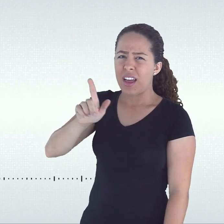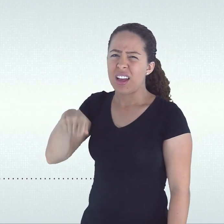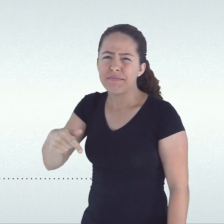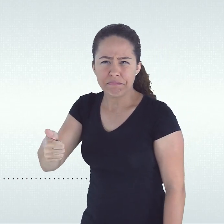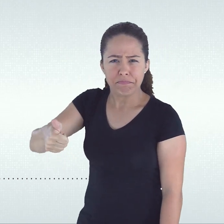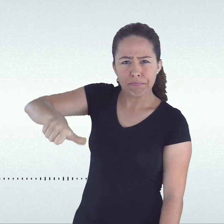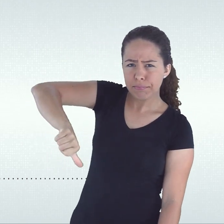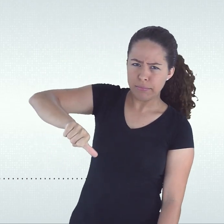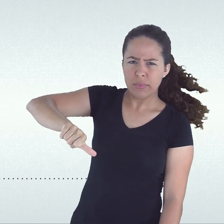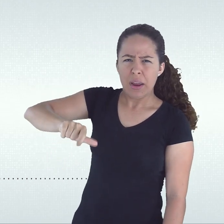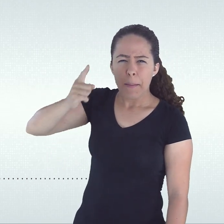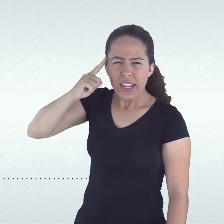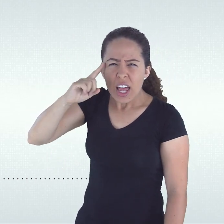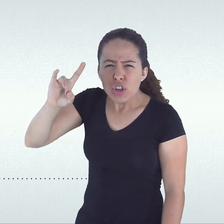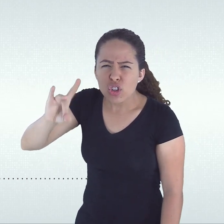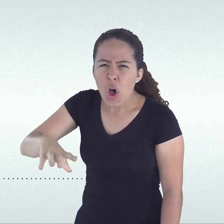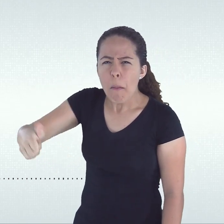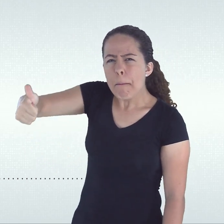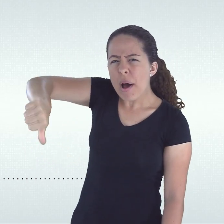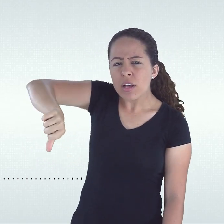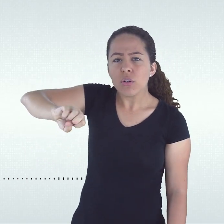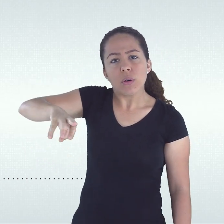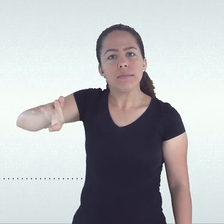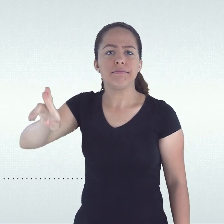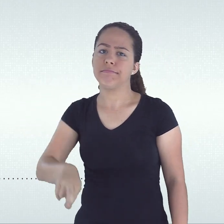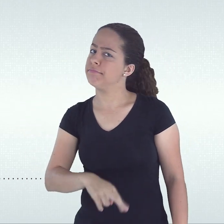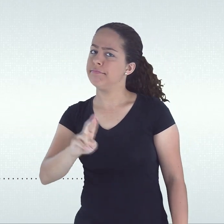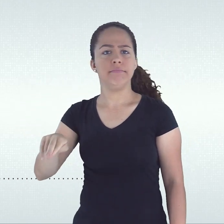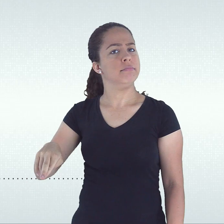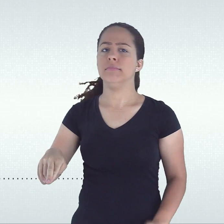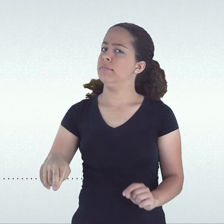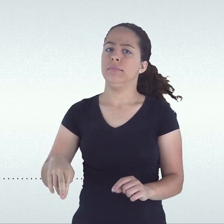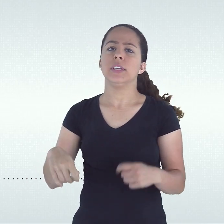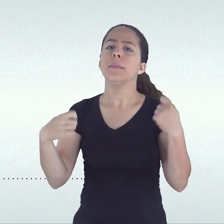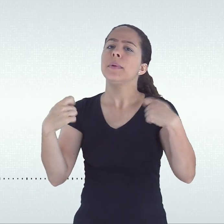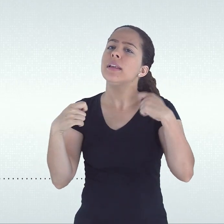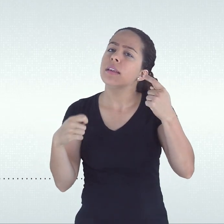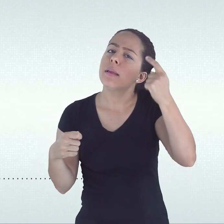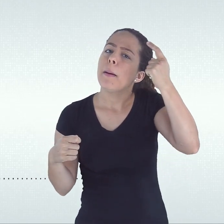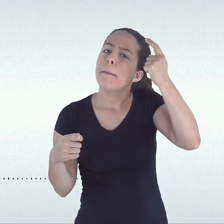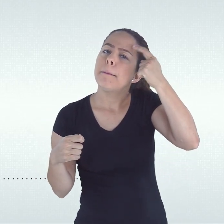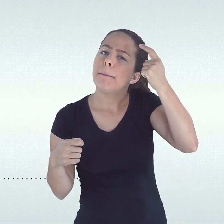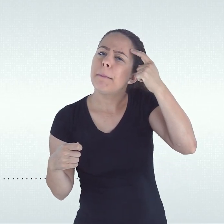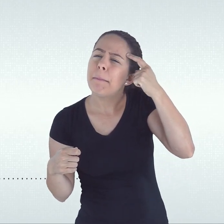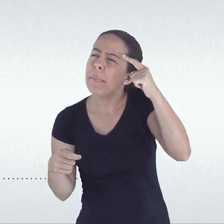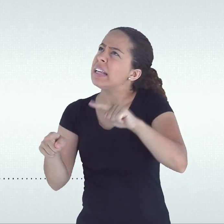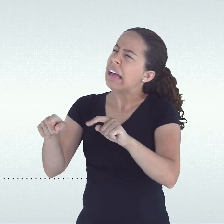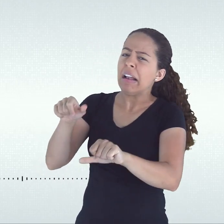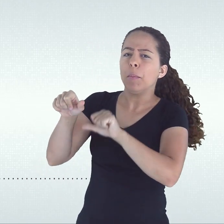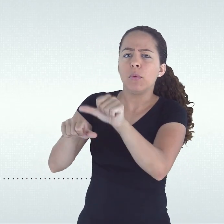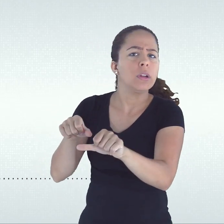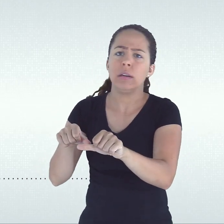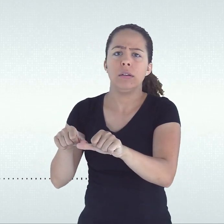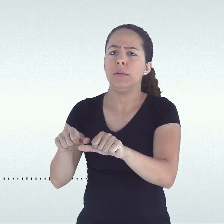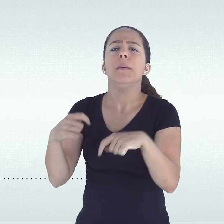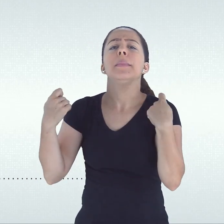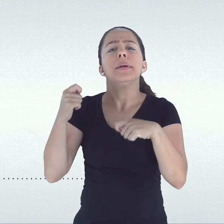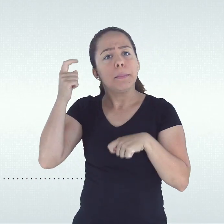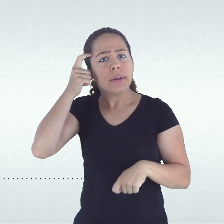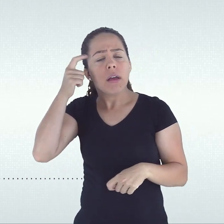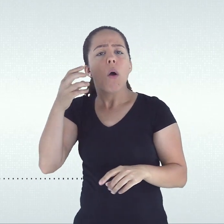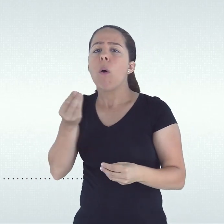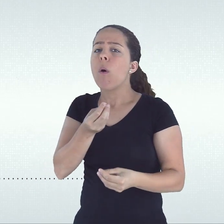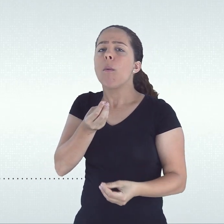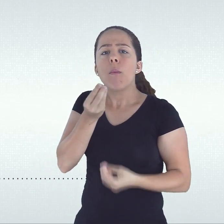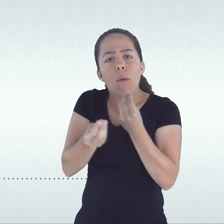como cenário imutável. Pelo contrário, deve-se investigar os seus motivos em prol de superá